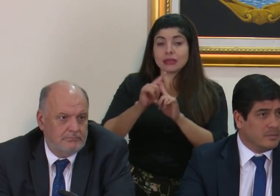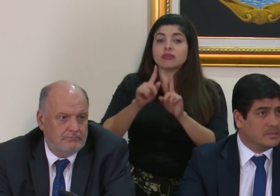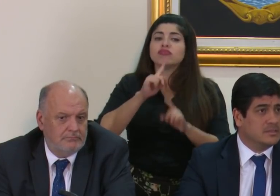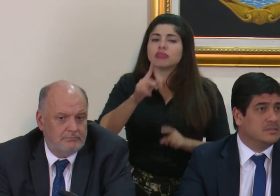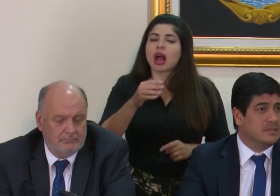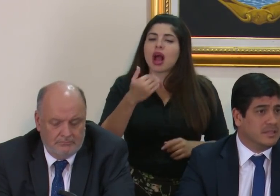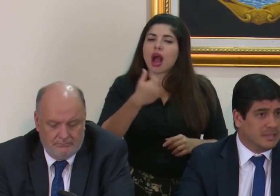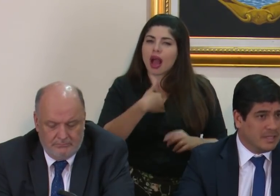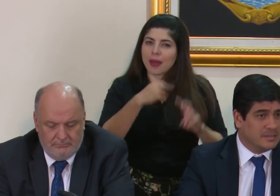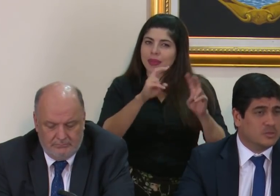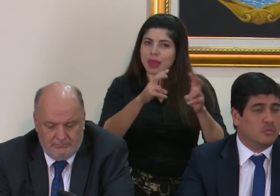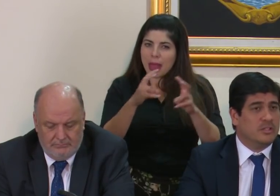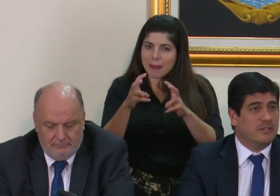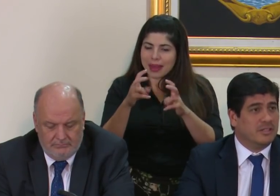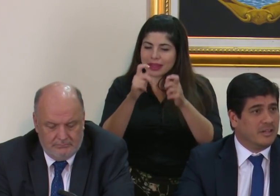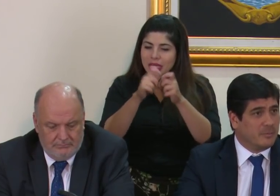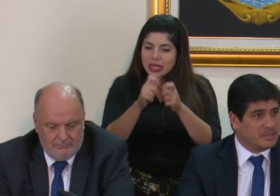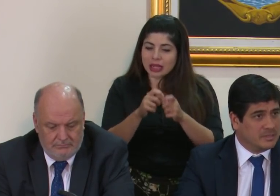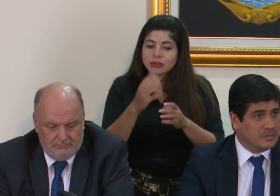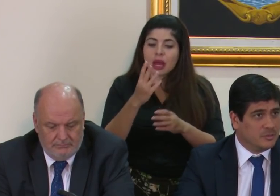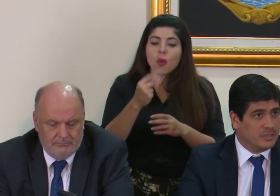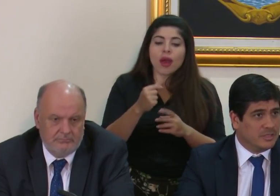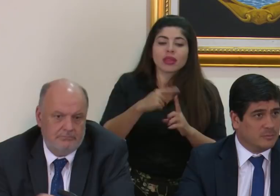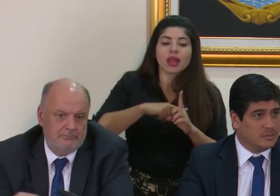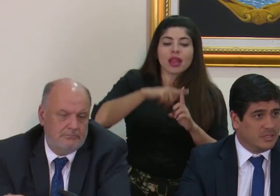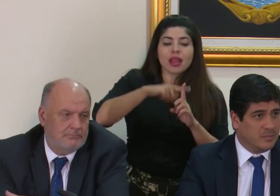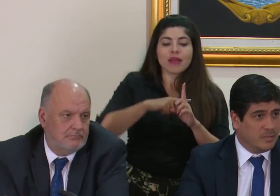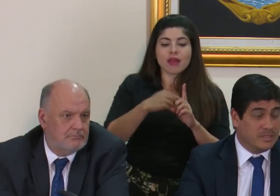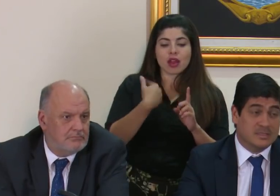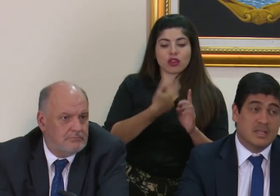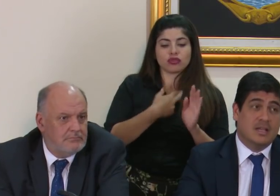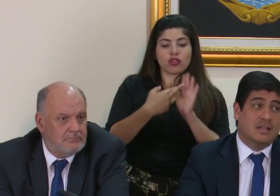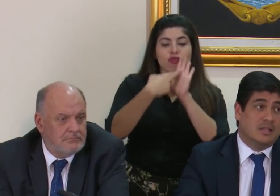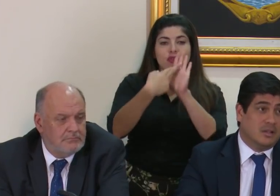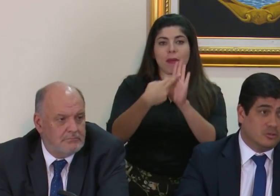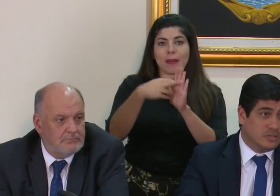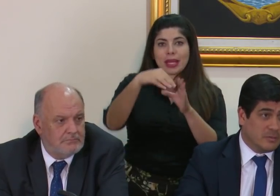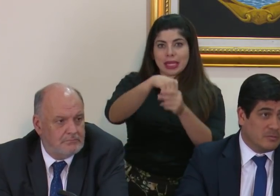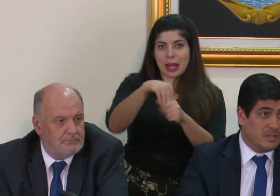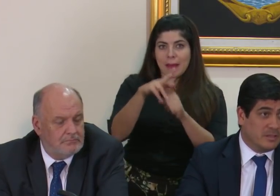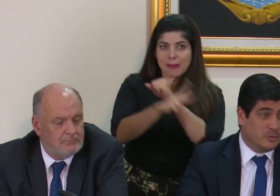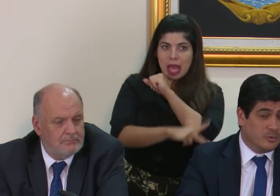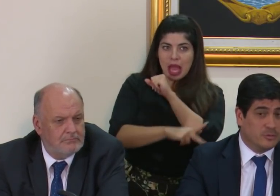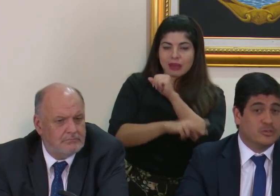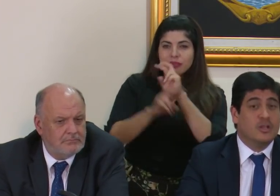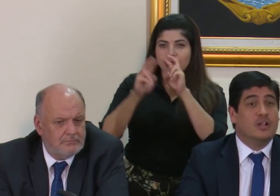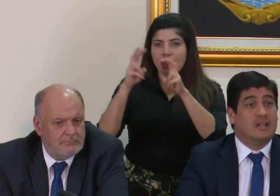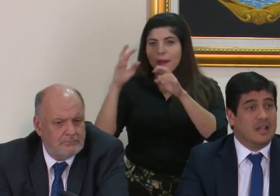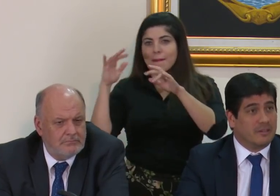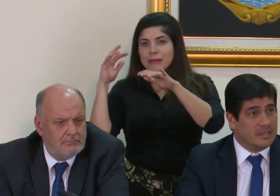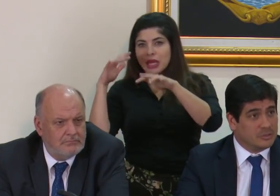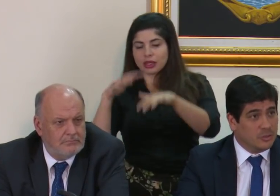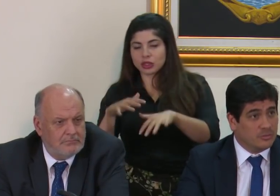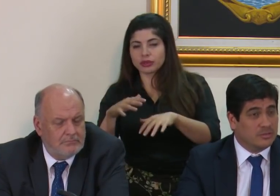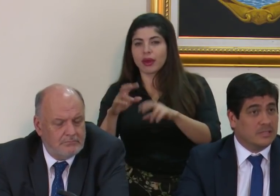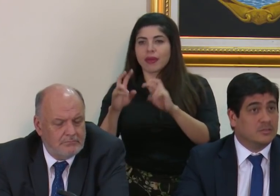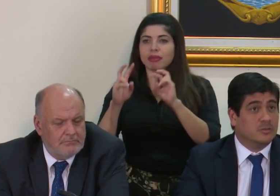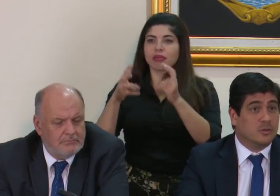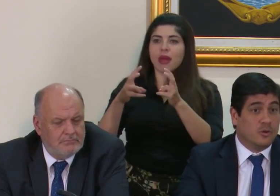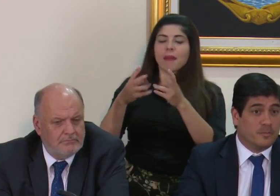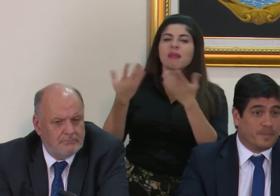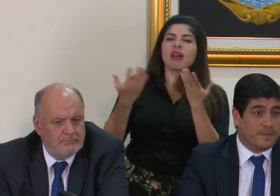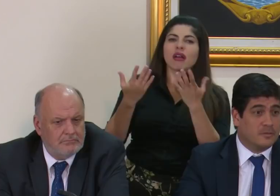hay temas de detalles, como el nivel de la representación que tenemos ahí del país, los temas migratorios, la relación